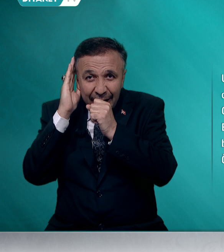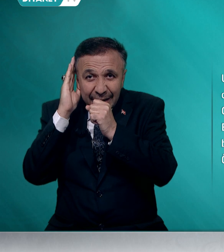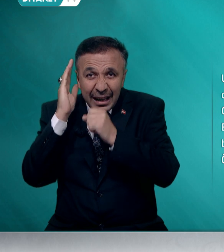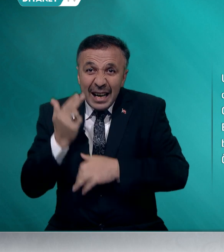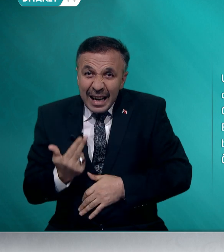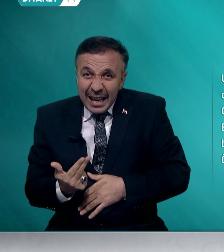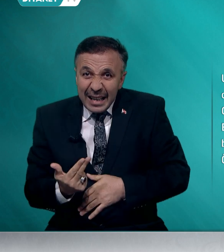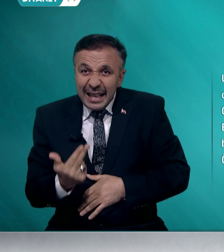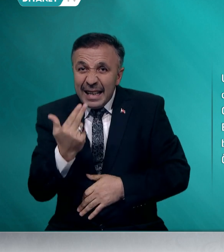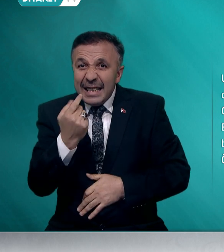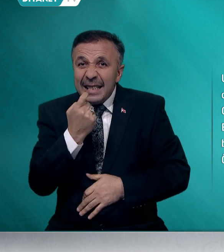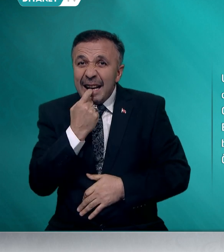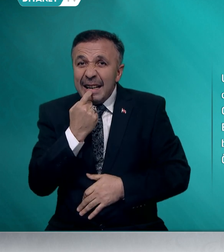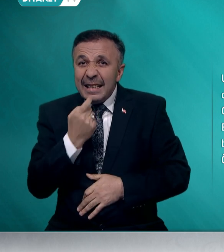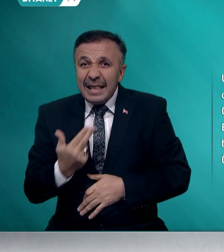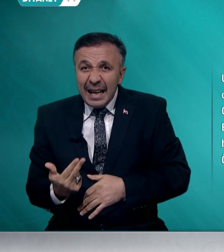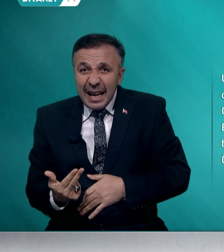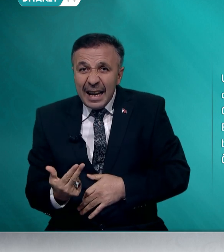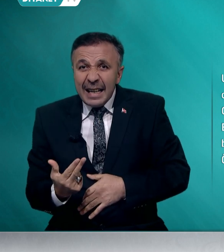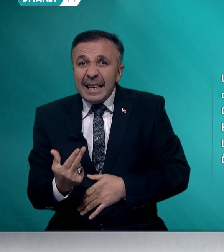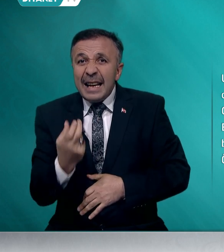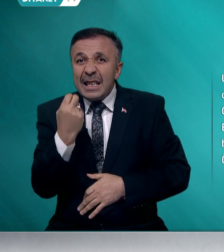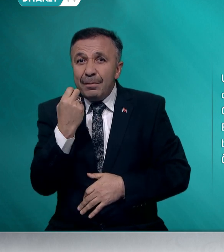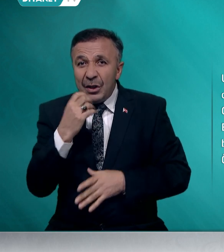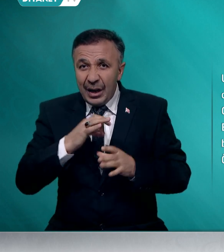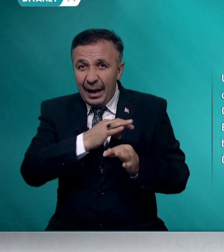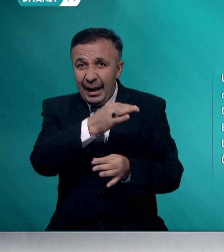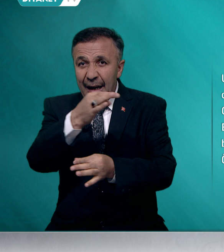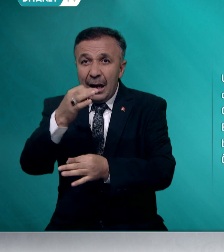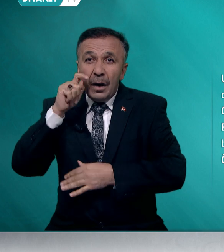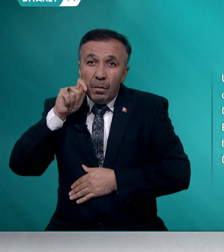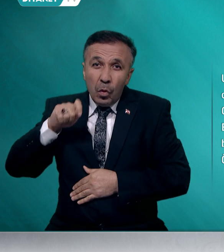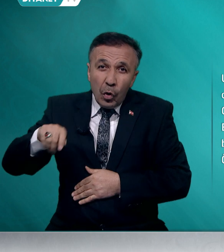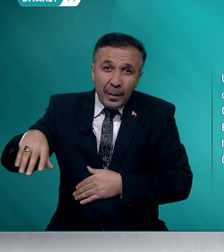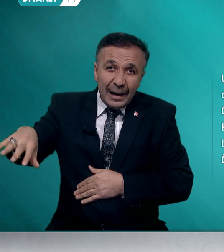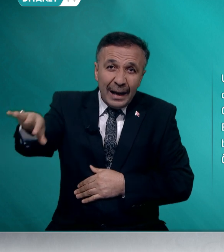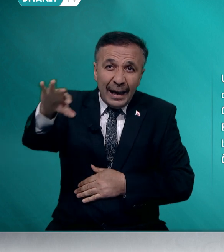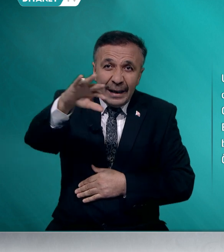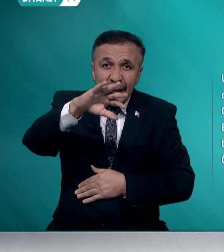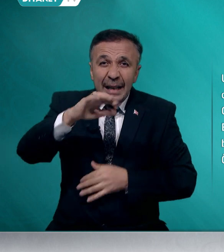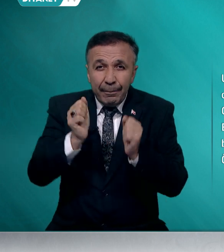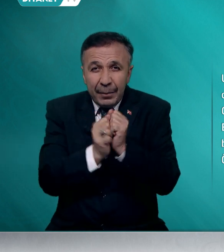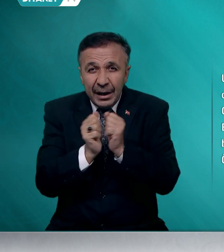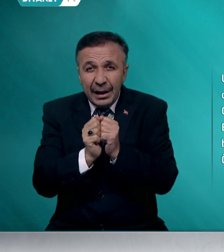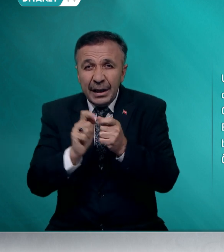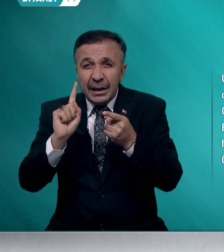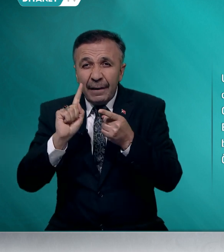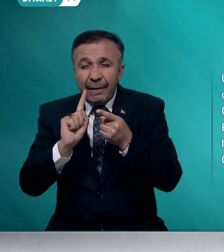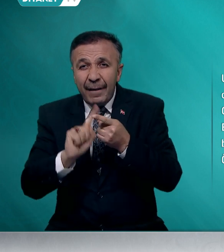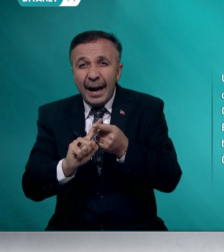yediden yetmişe müminleri birlik ve